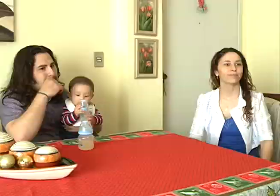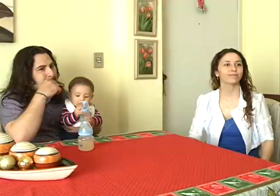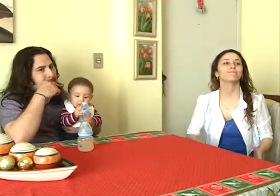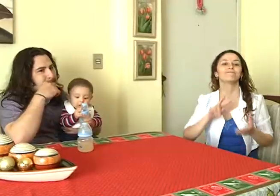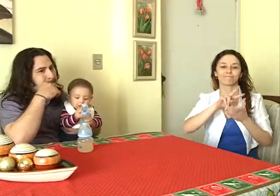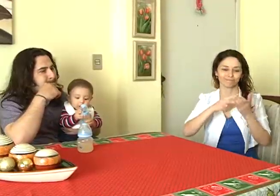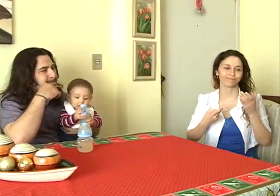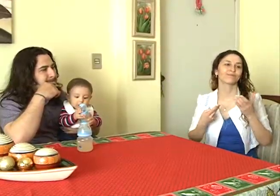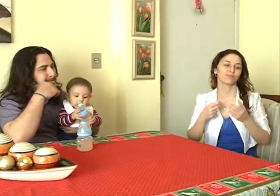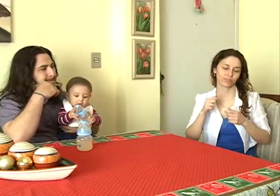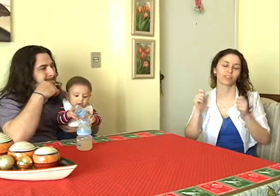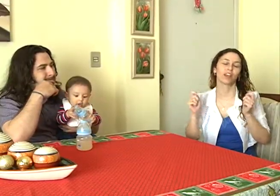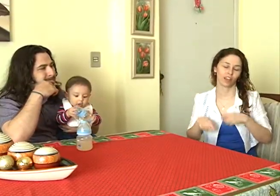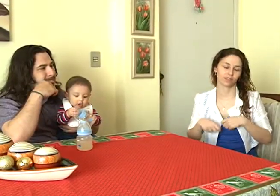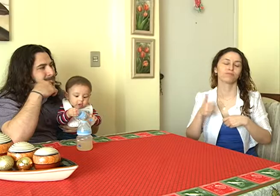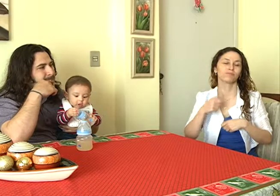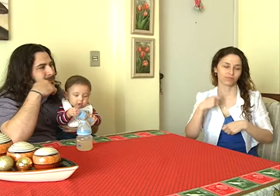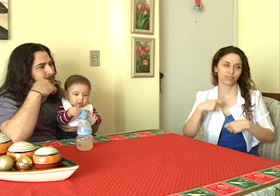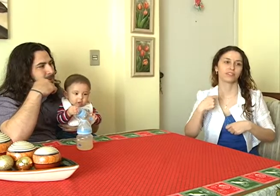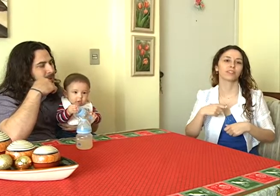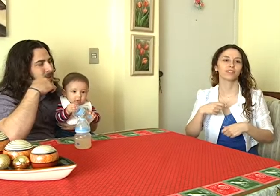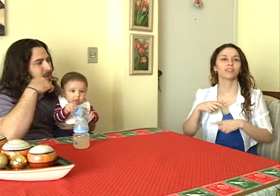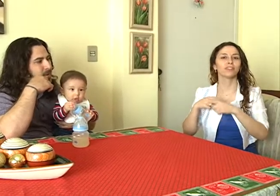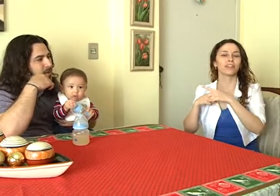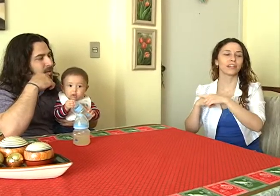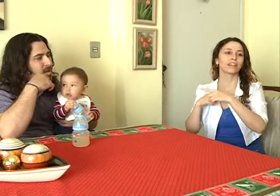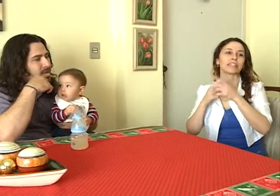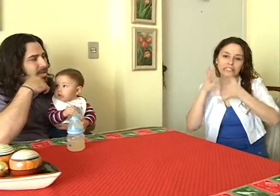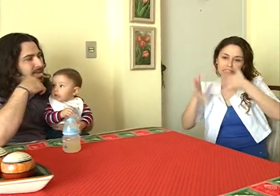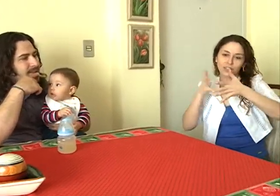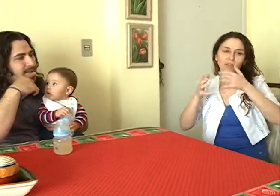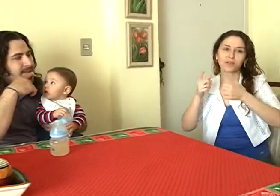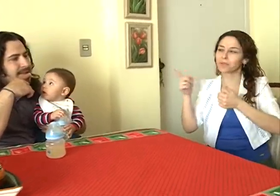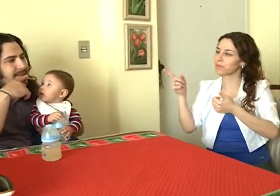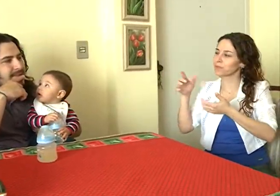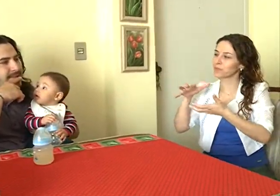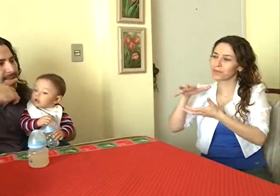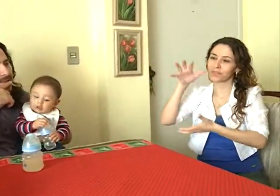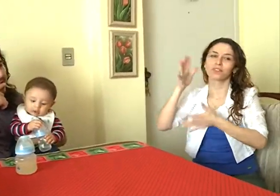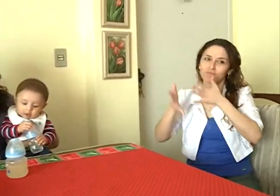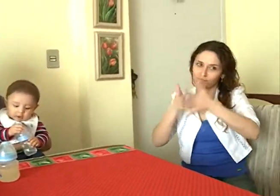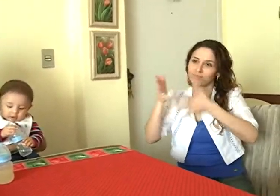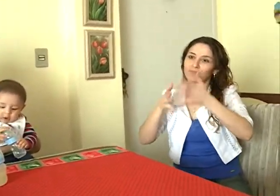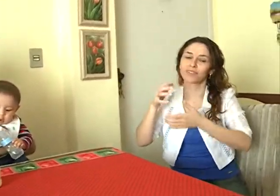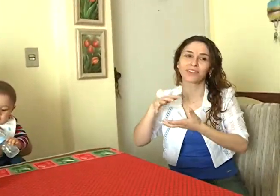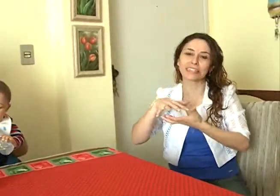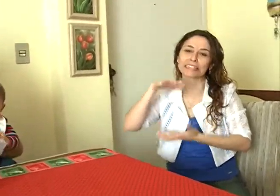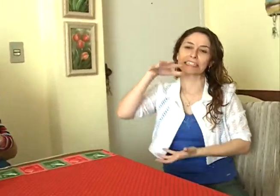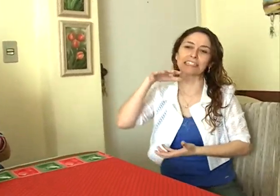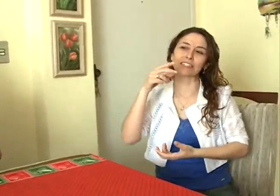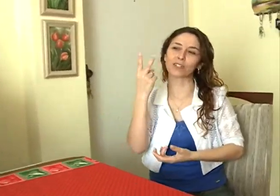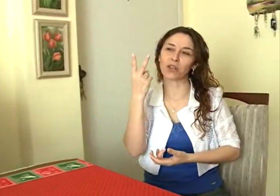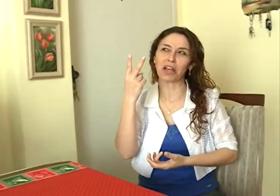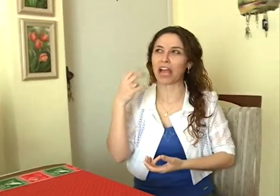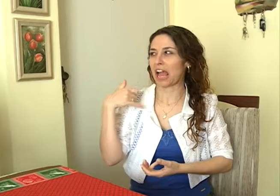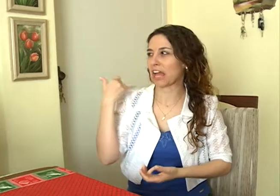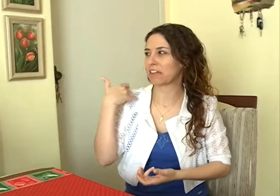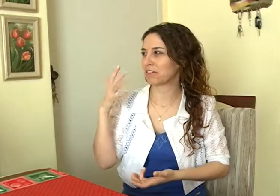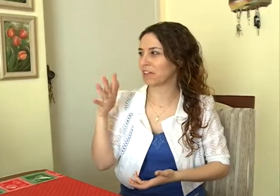O bilinguismo é necessário. Quando o Emmanuel crescer, ele vai começar a sinalizar. Com dois anos, ele